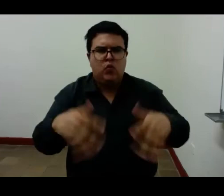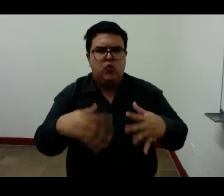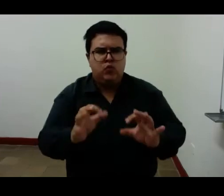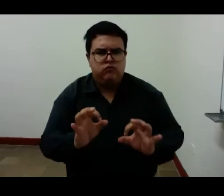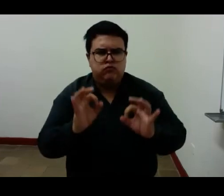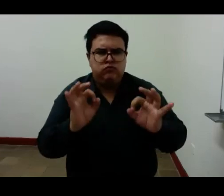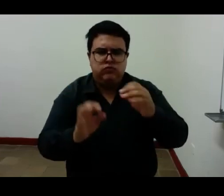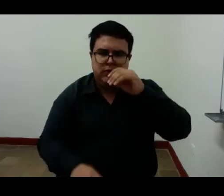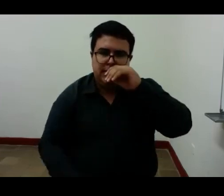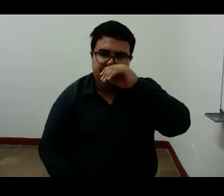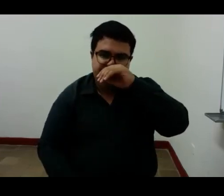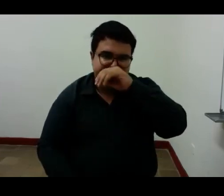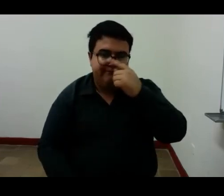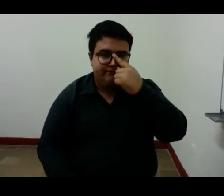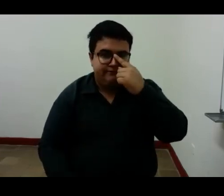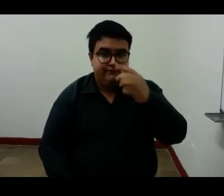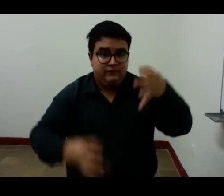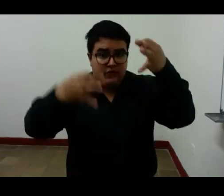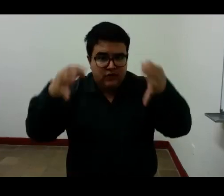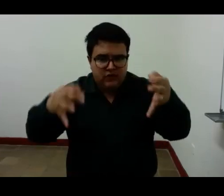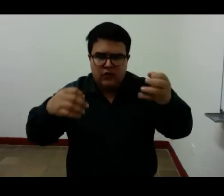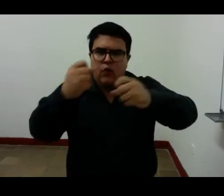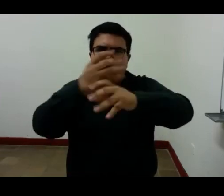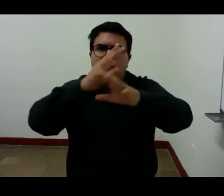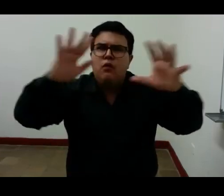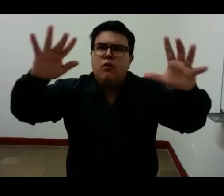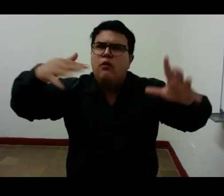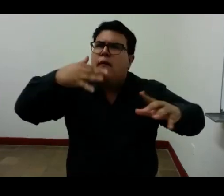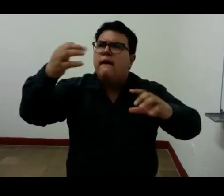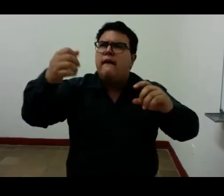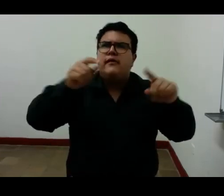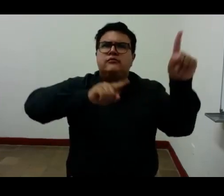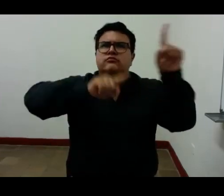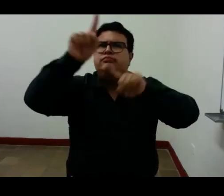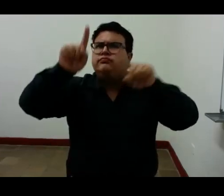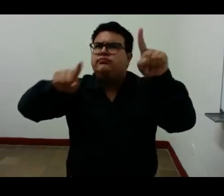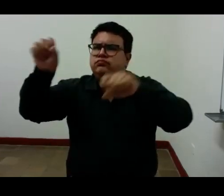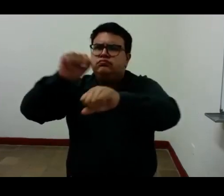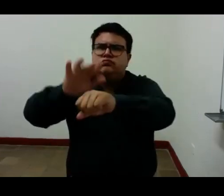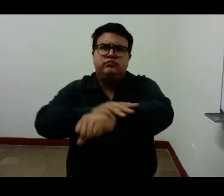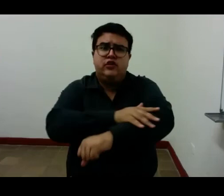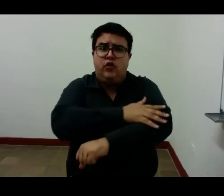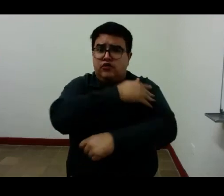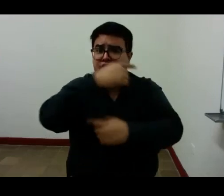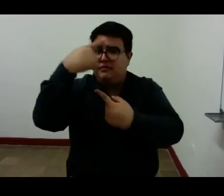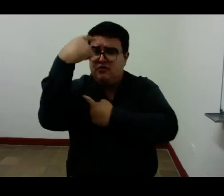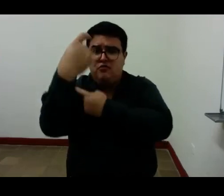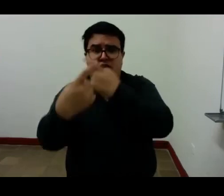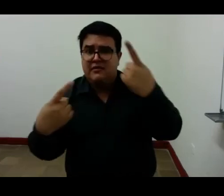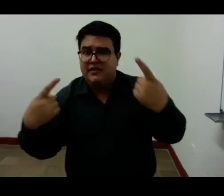cuando se niega la realidad por jugar a la creación de otros medios